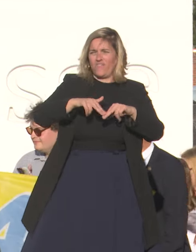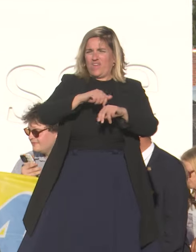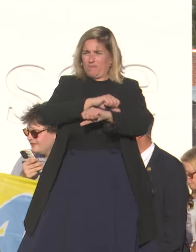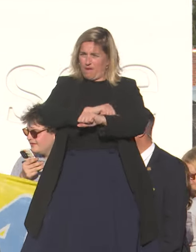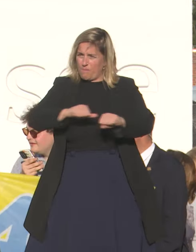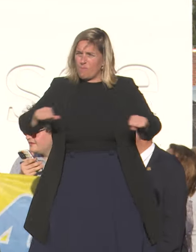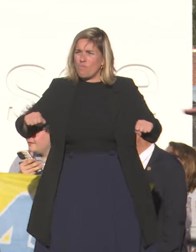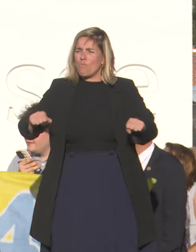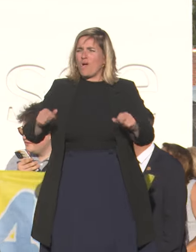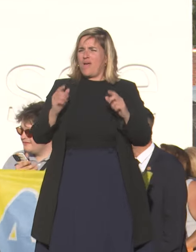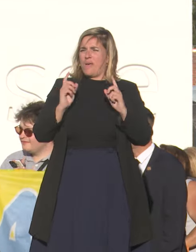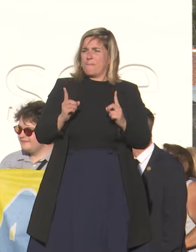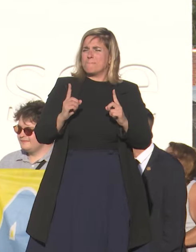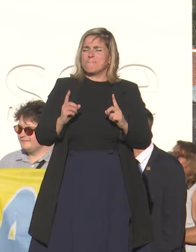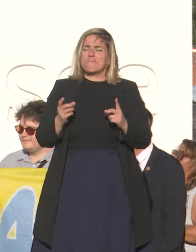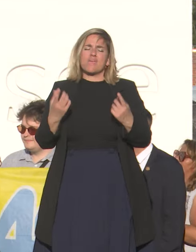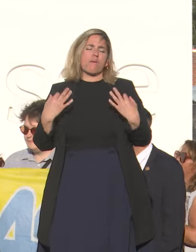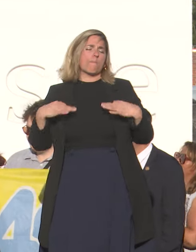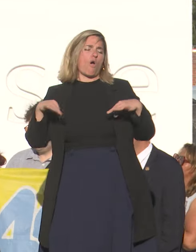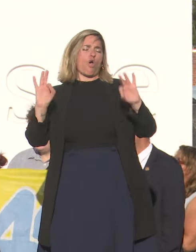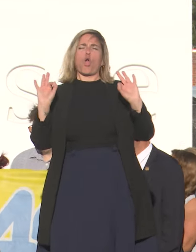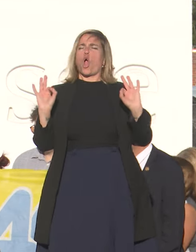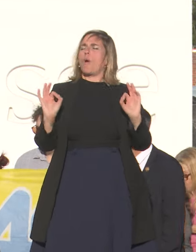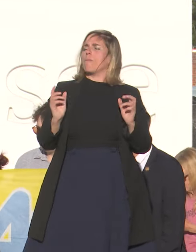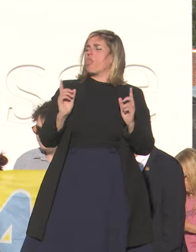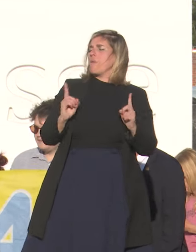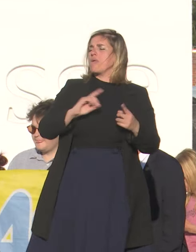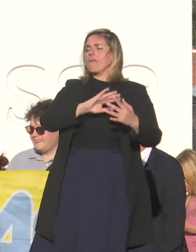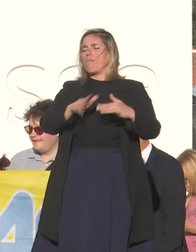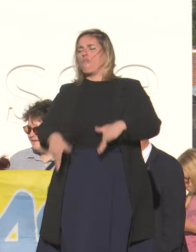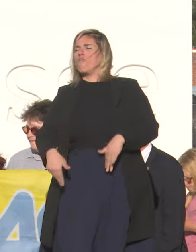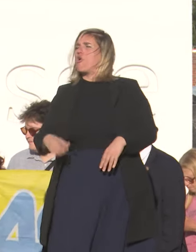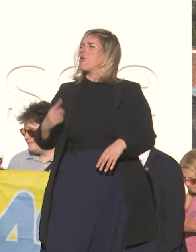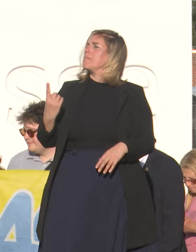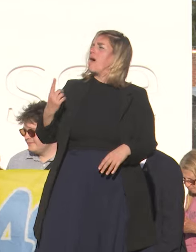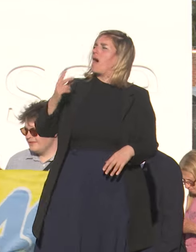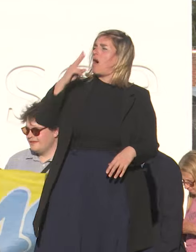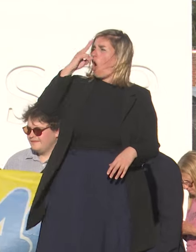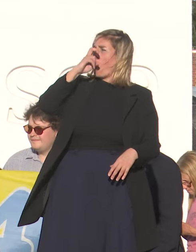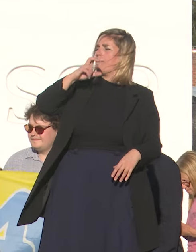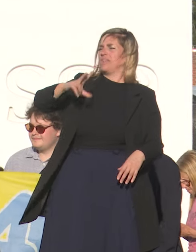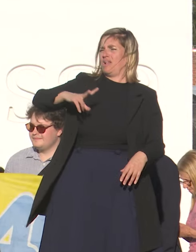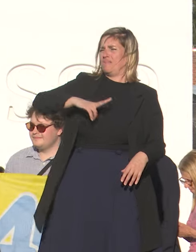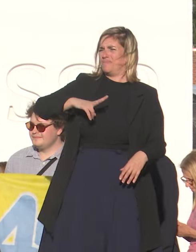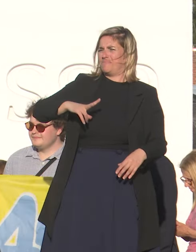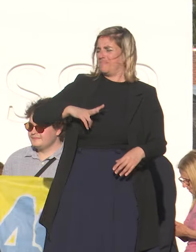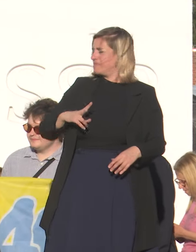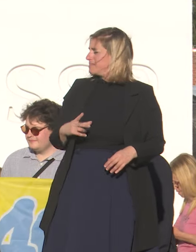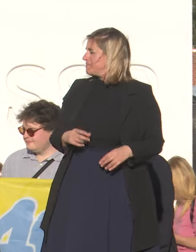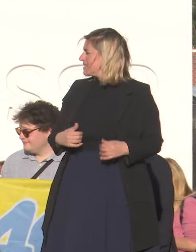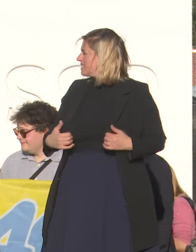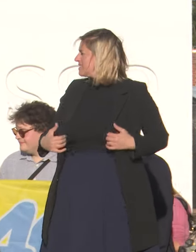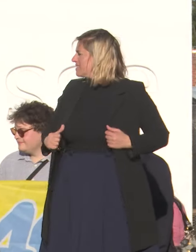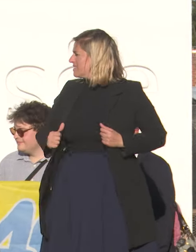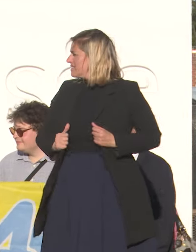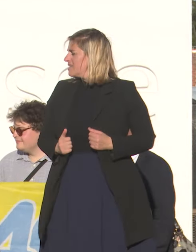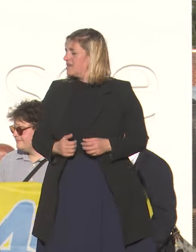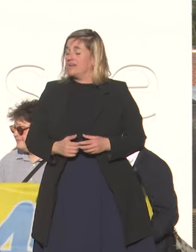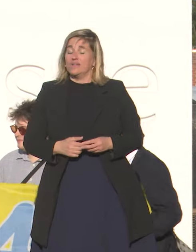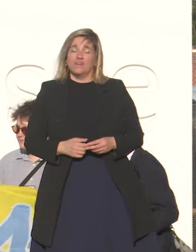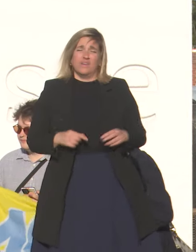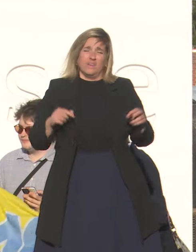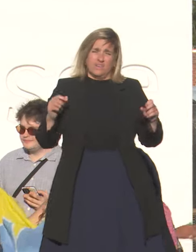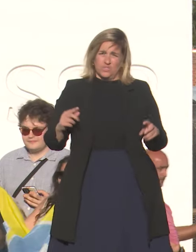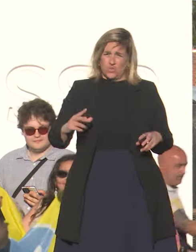tener el mismo confort que se encuentra en cualquier sanatorio privado. Este hospital